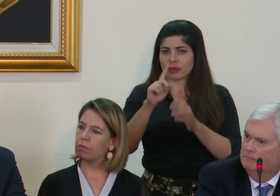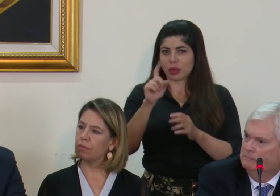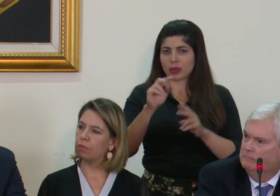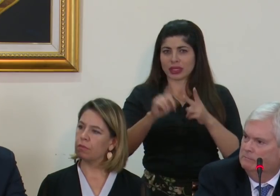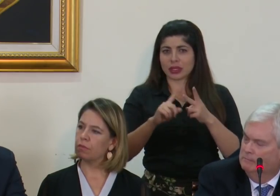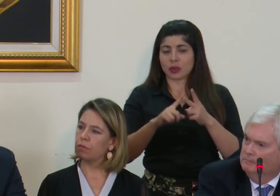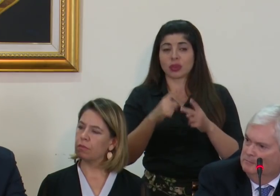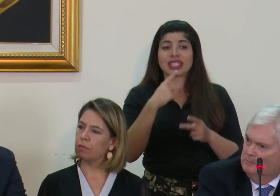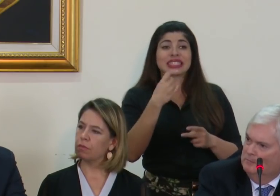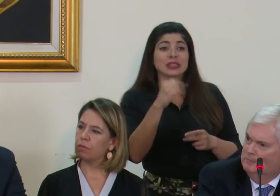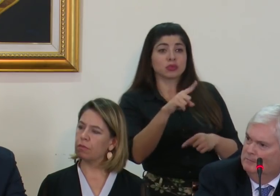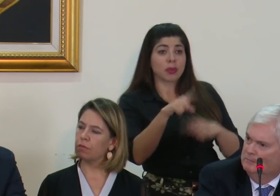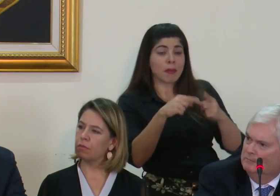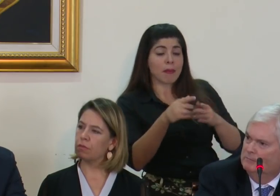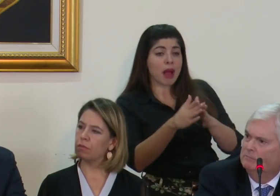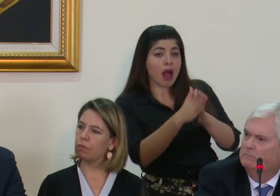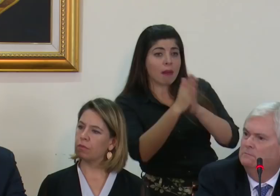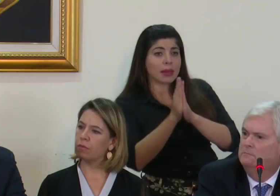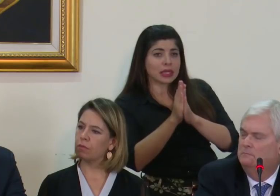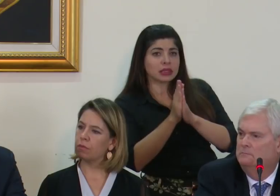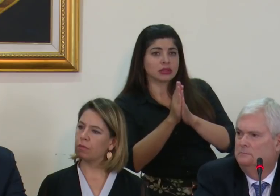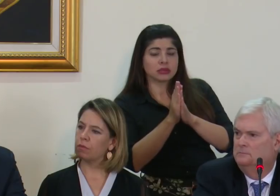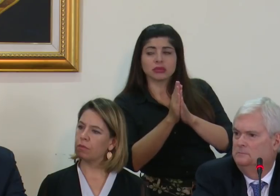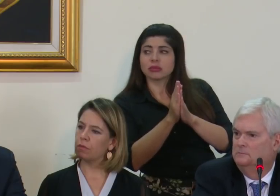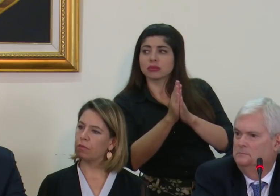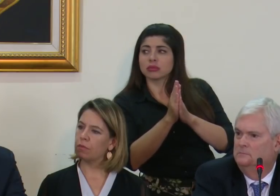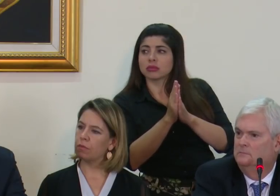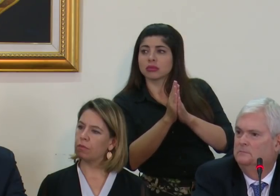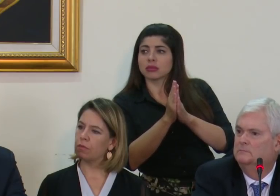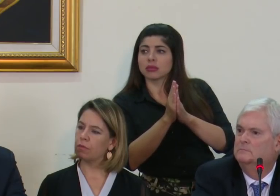Sí, a suscribir la petición de…